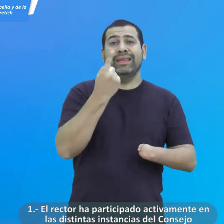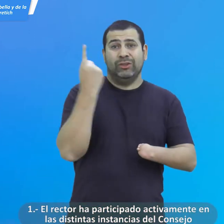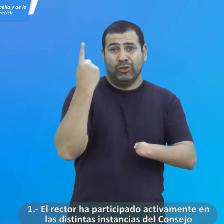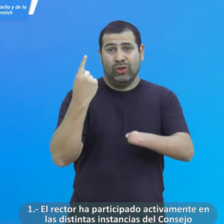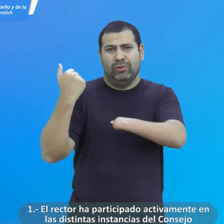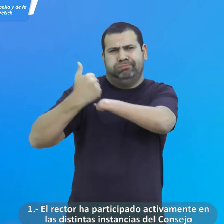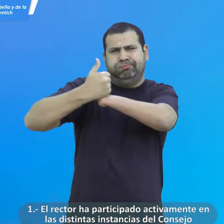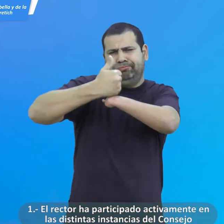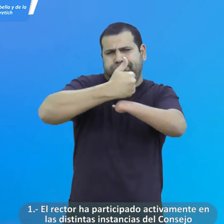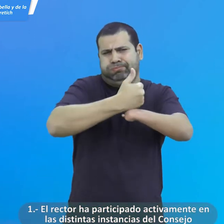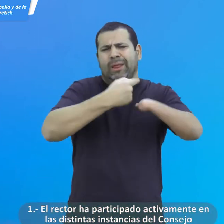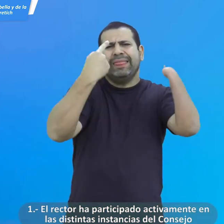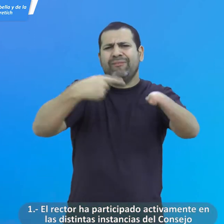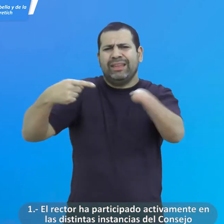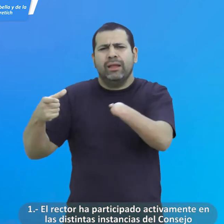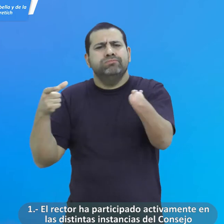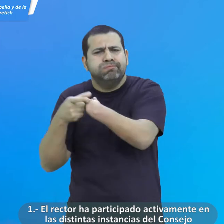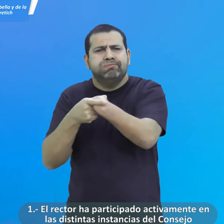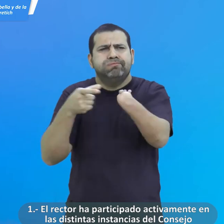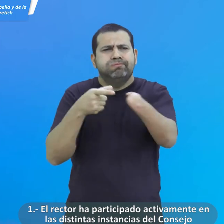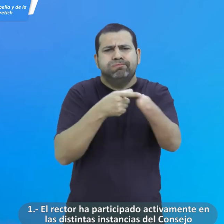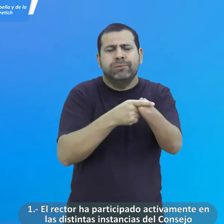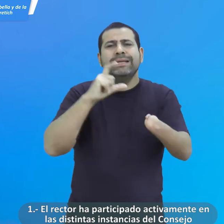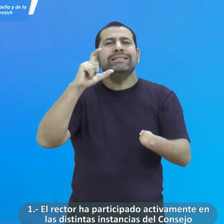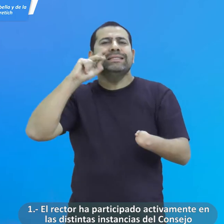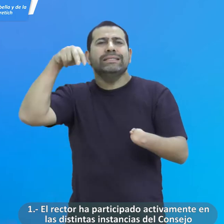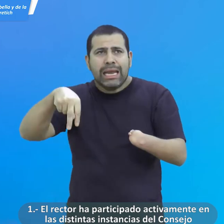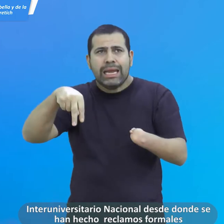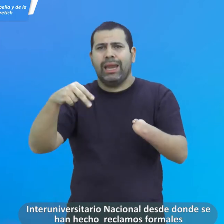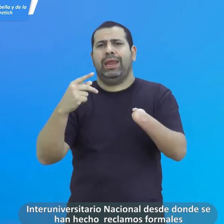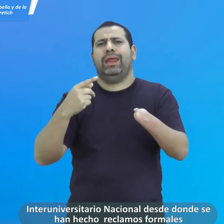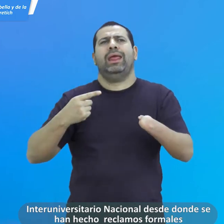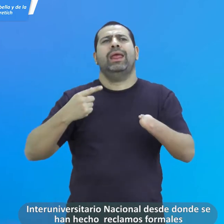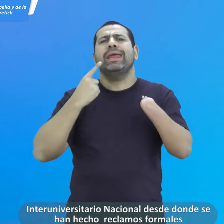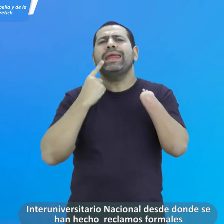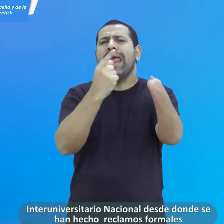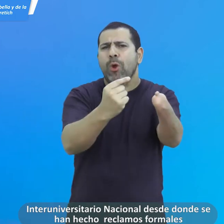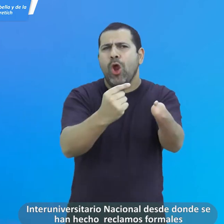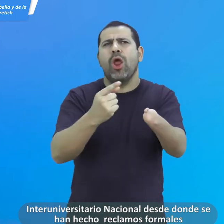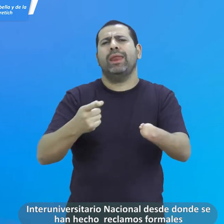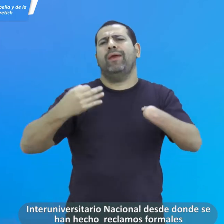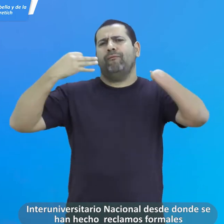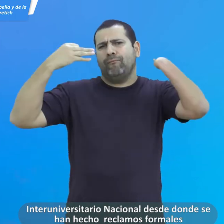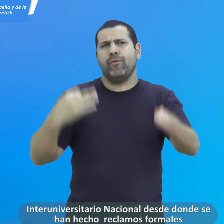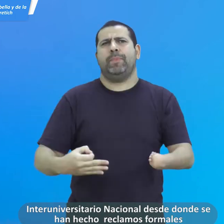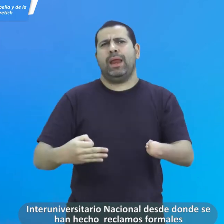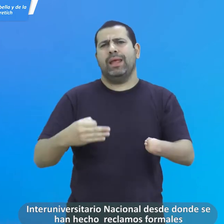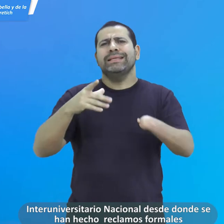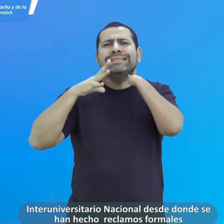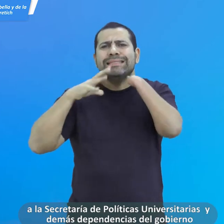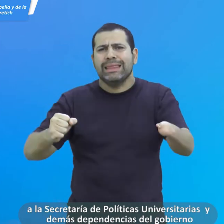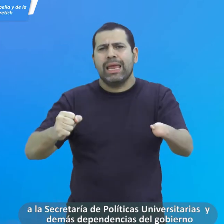El rector ha participado activamente en las distintas instancias del Consejo Interuniversitario Nacional, desde donde se han hecho